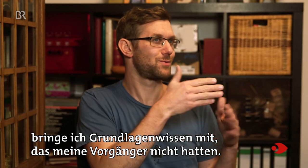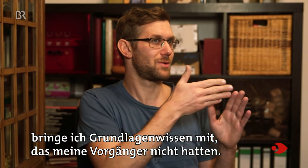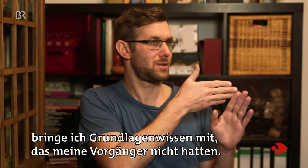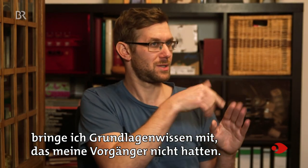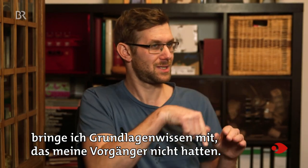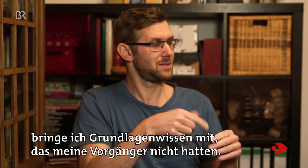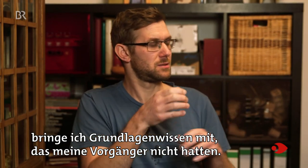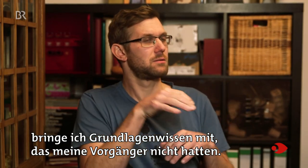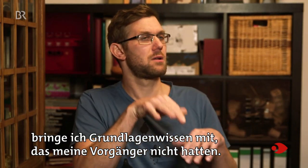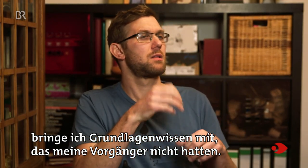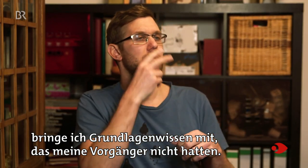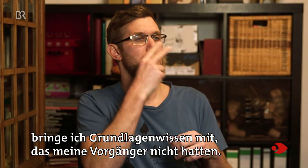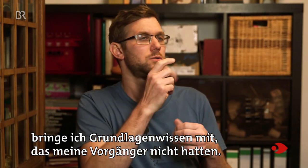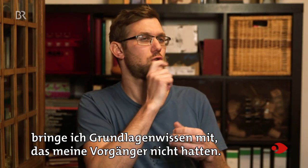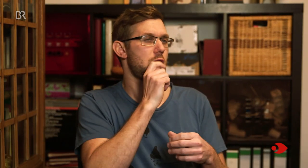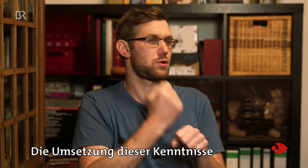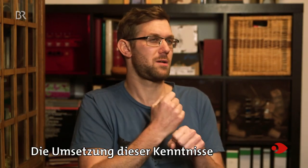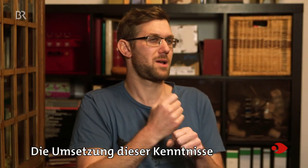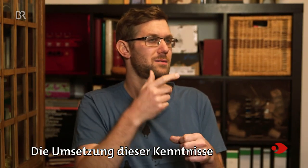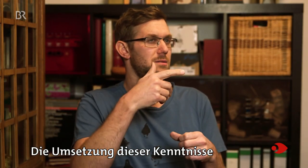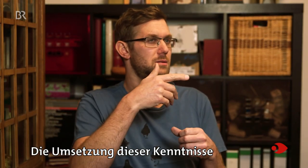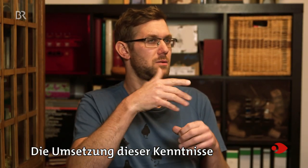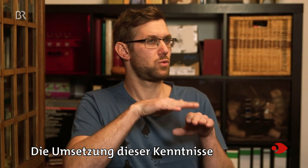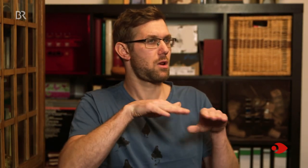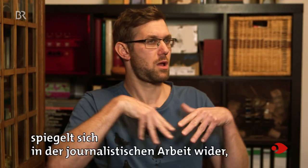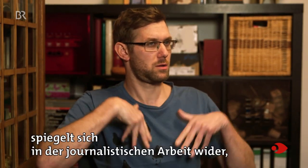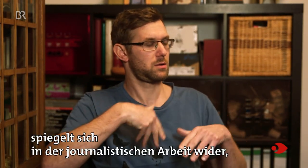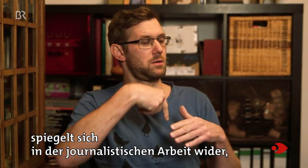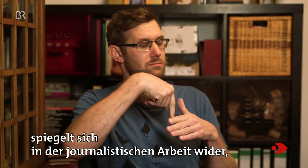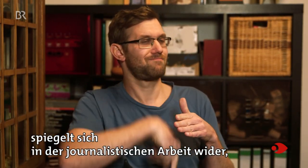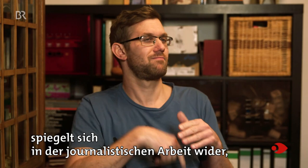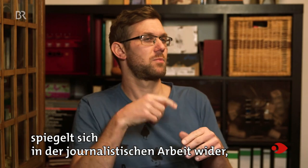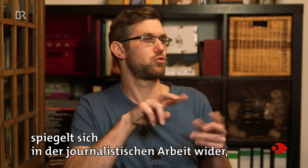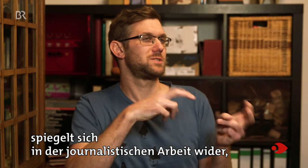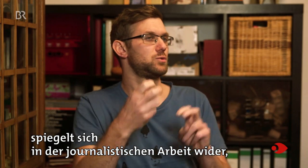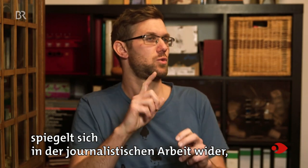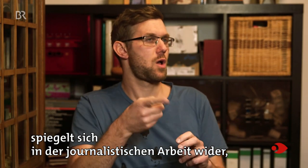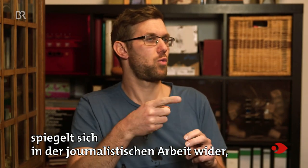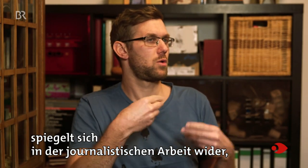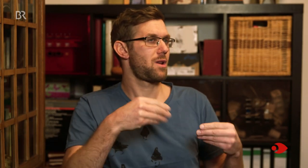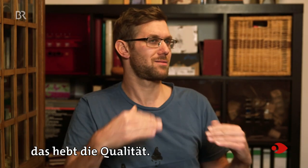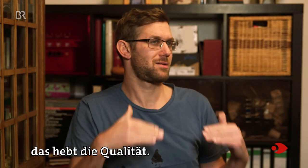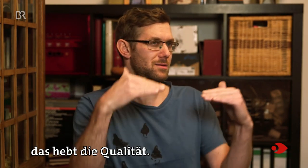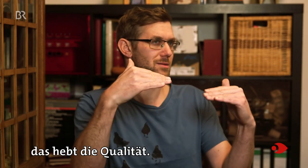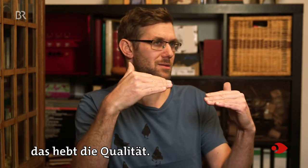mit, das meine Vorgänger nicht hatten. Die Umsetzung dieser Kenntnisse spiegelt sich in der journalistischen Arbeit wieder. Das hebt die Qualität.